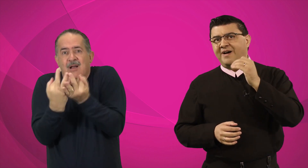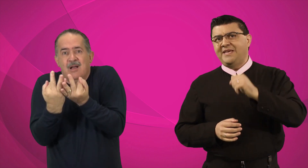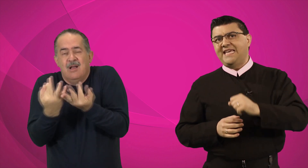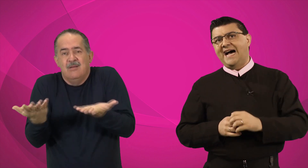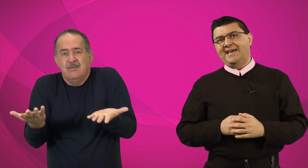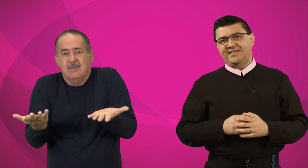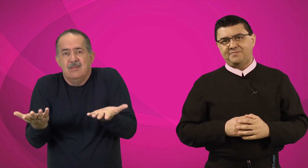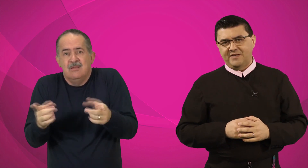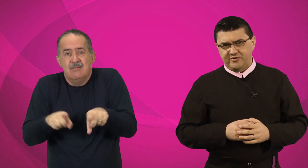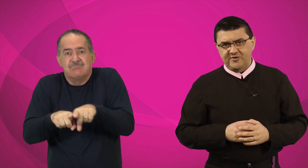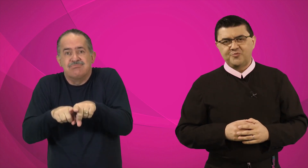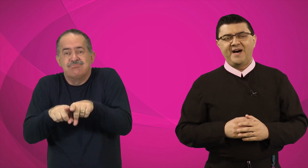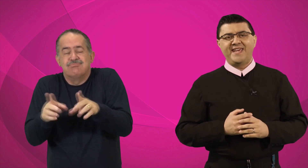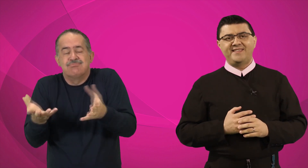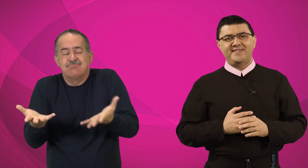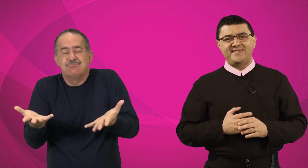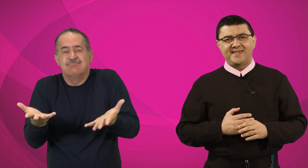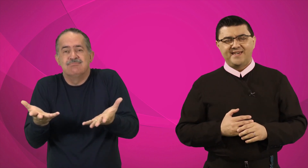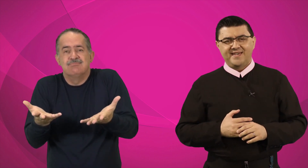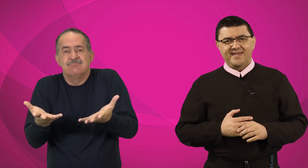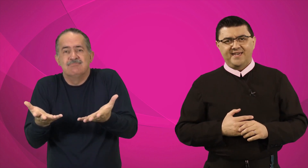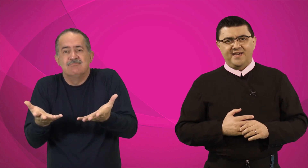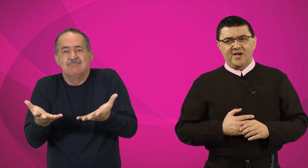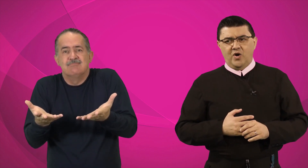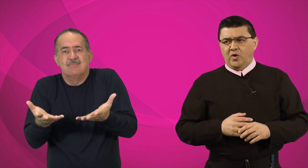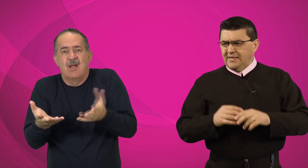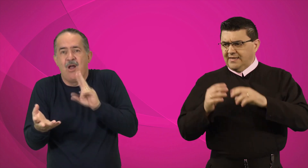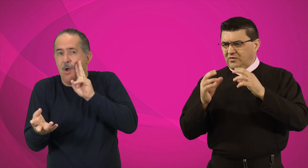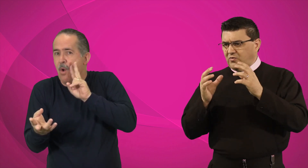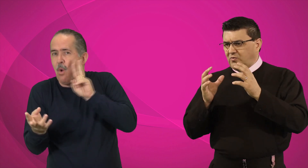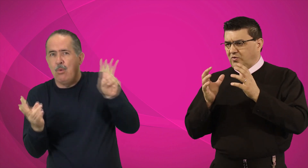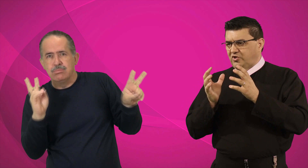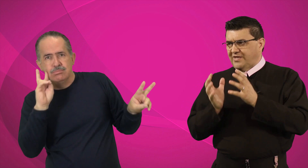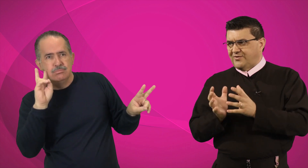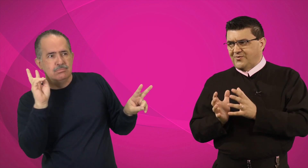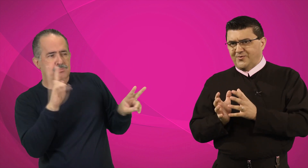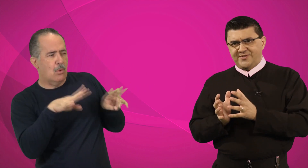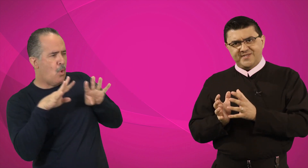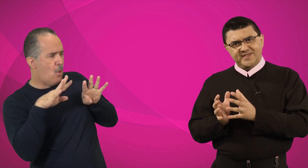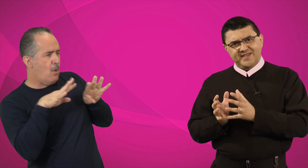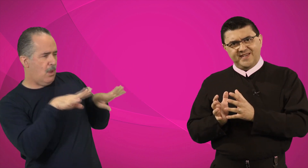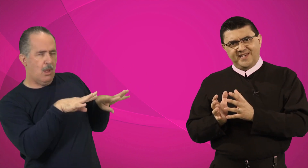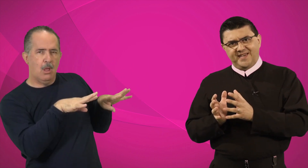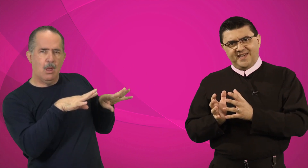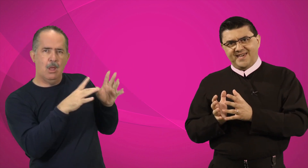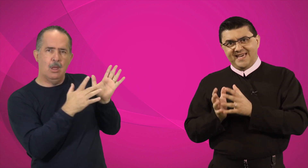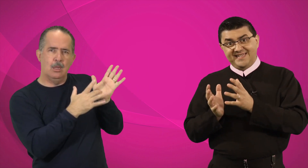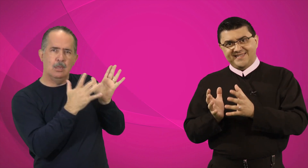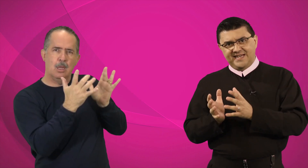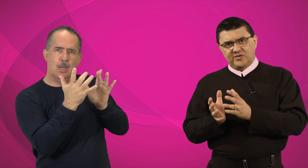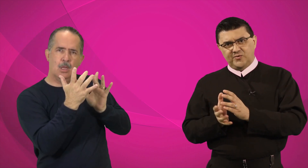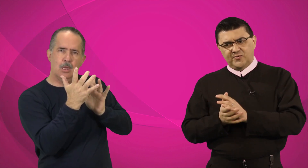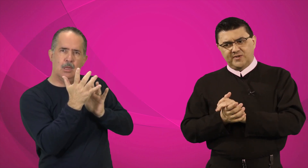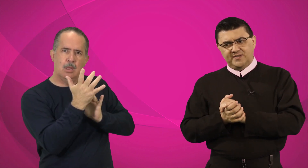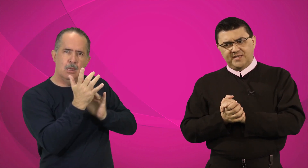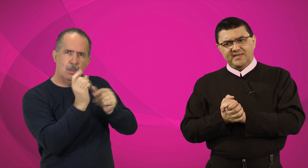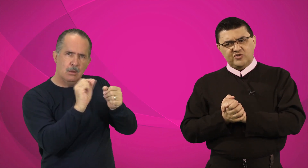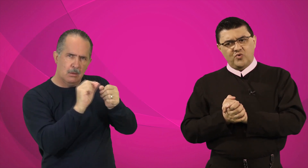familiares, pelos seus parentes. Olhando Jesus, realizando tantas